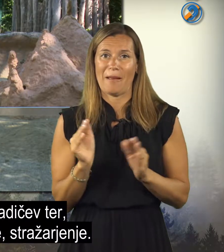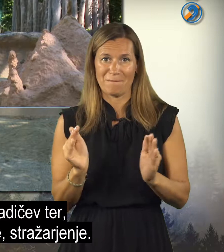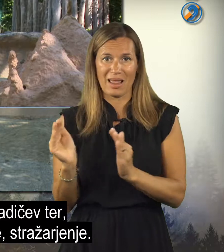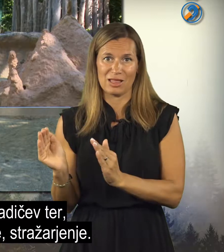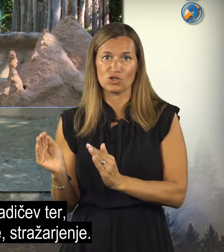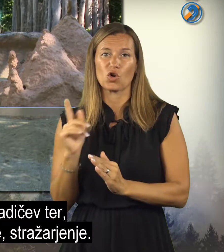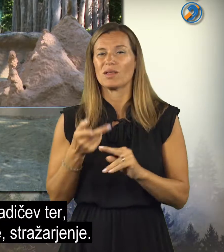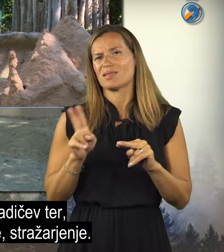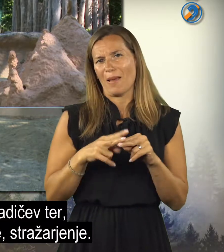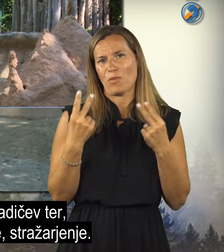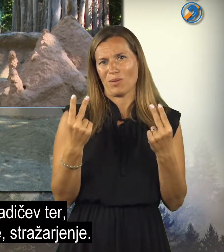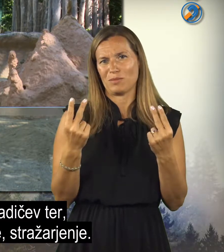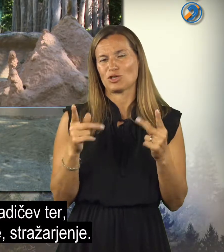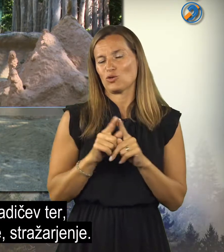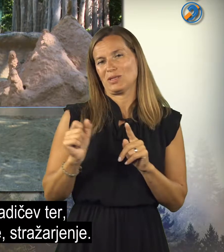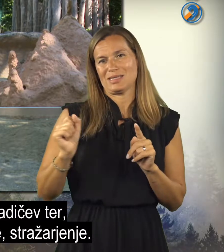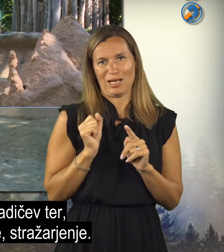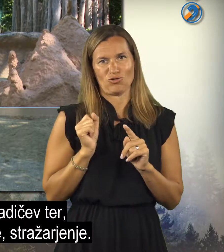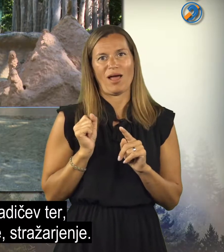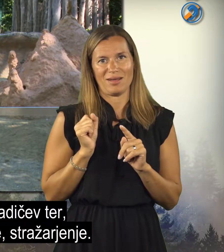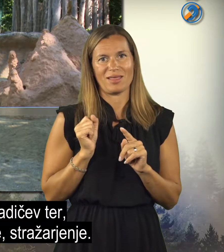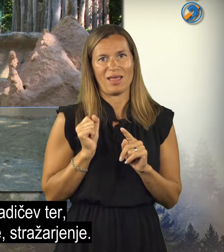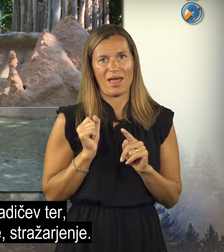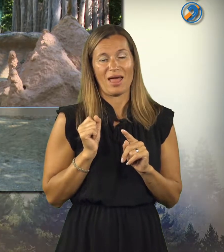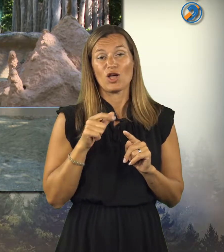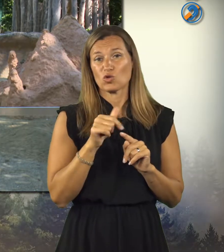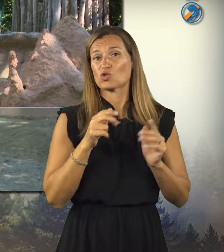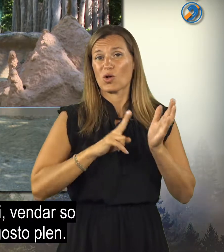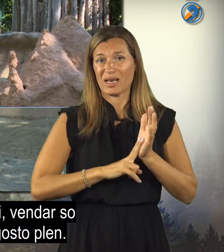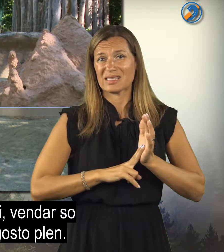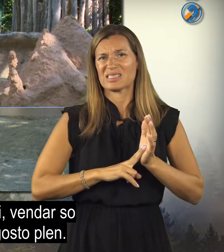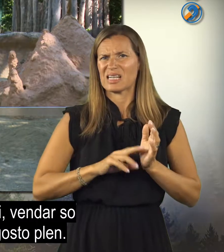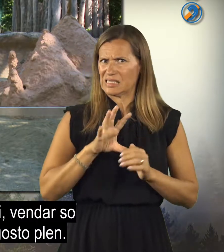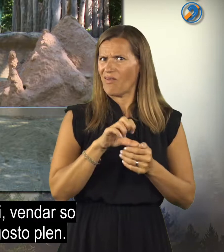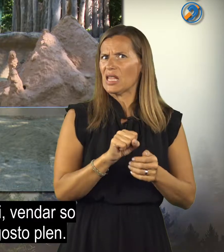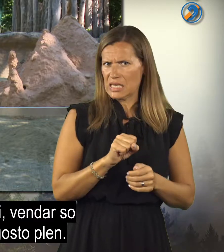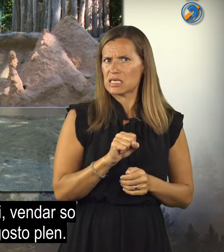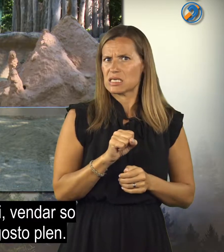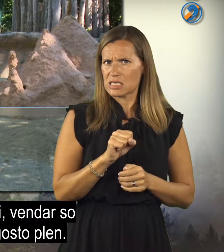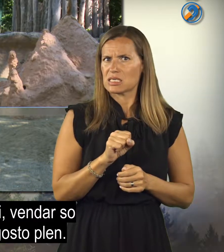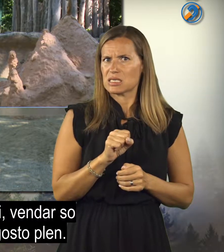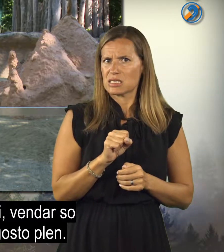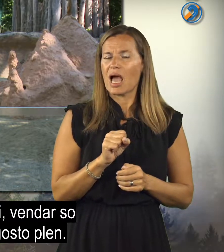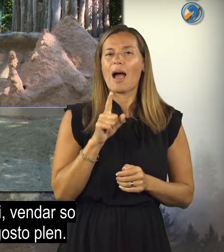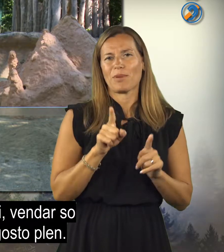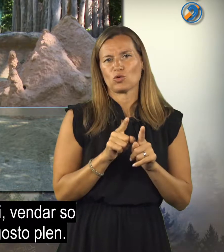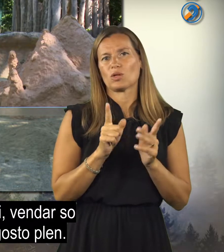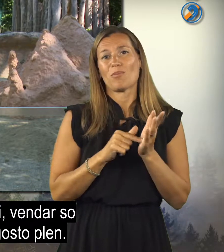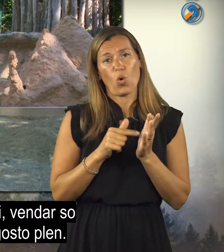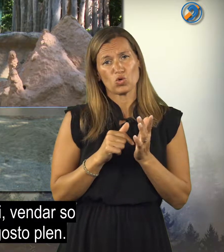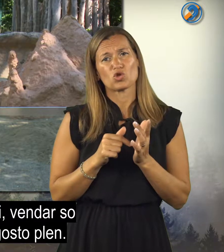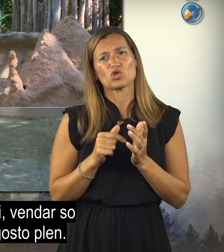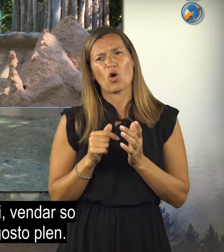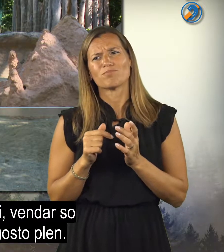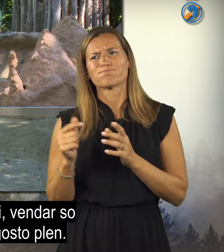varovanje mladičev in ena najpomembnejših stražarenje. To so res zveri, vendar so